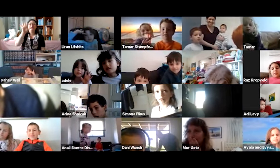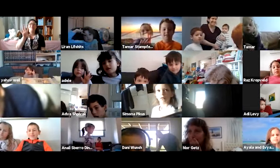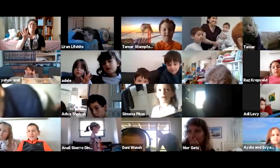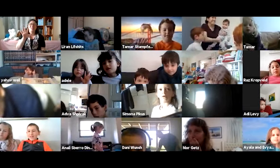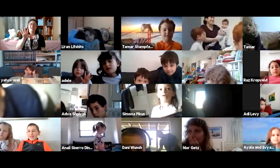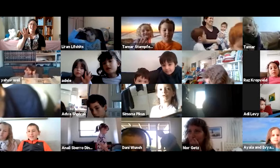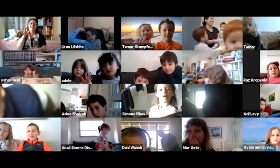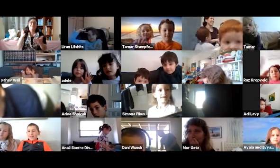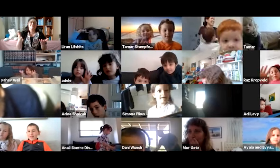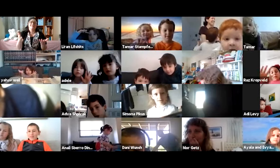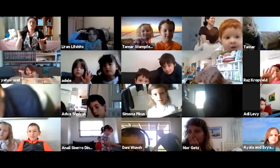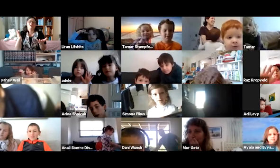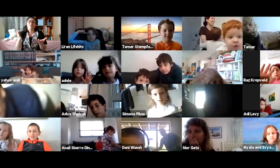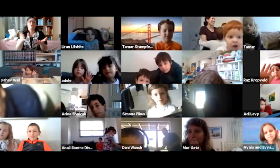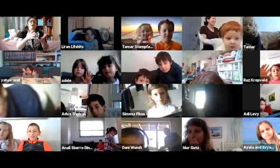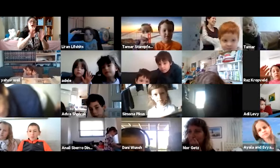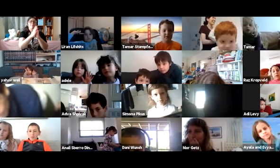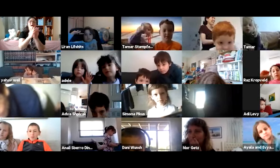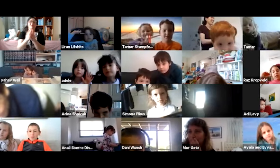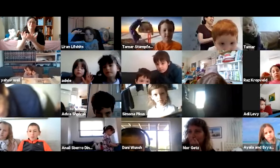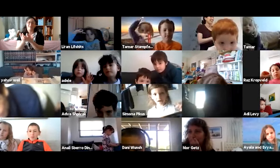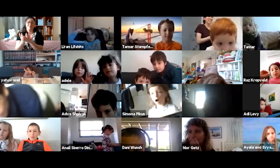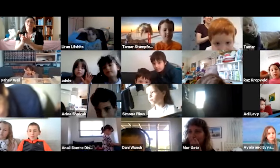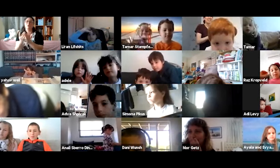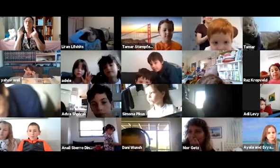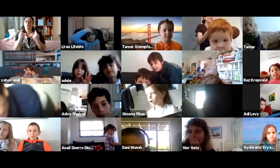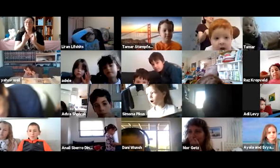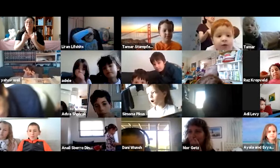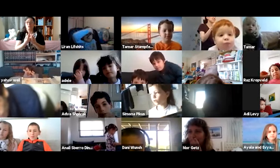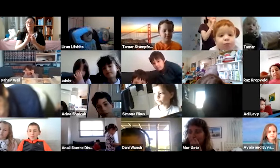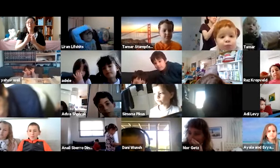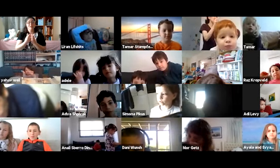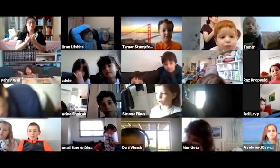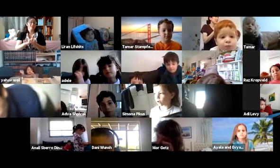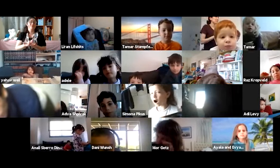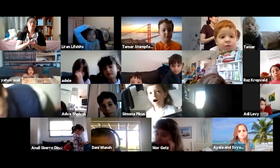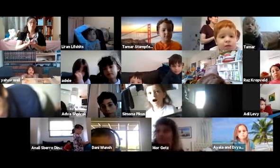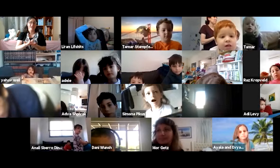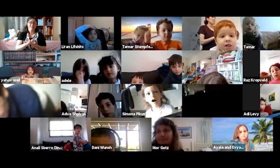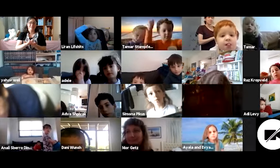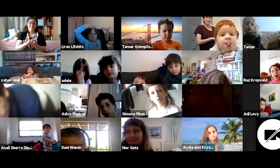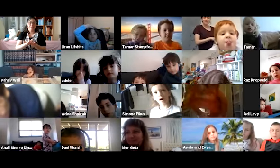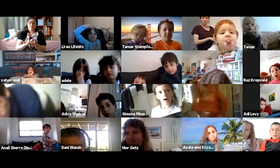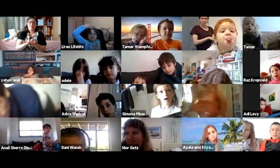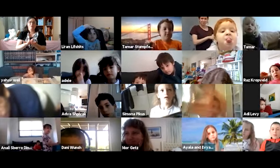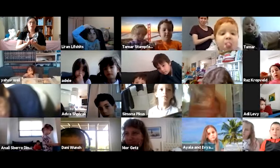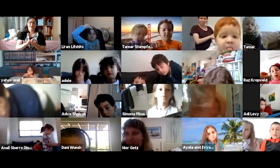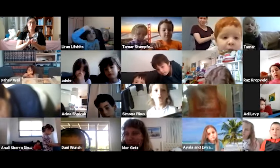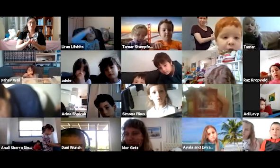חמישה, איך אני אראה את התורה שלנו? יש לנו הרבה הרבה ספרים, אבל יש לנו ספר תורה שהוא ספר מיוחד. שמה שמיוחד בו